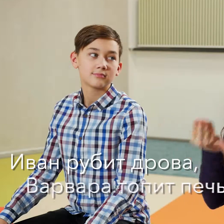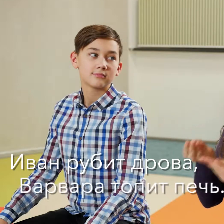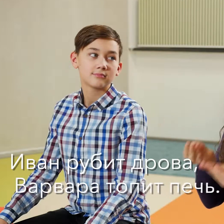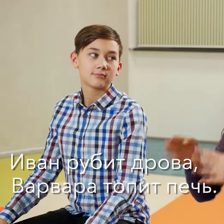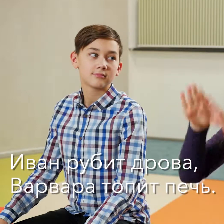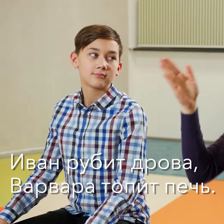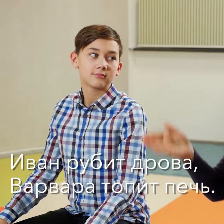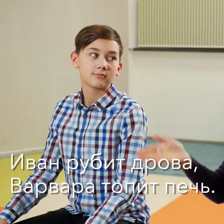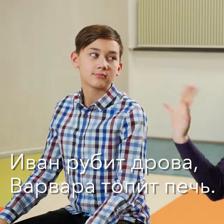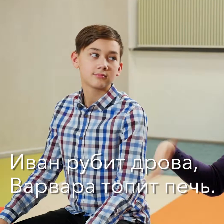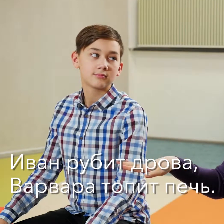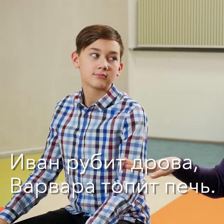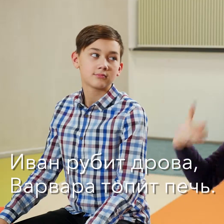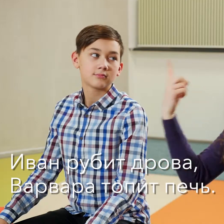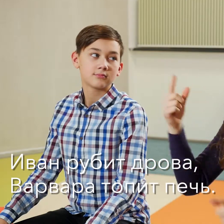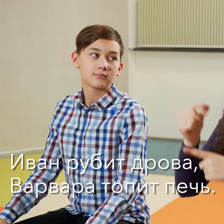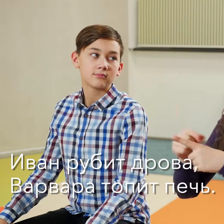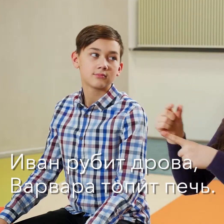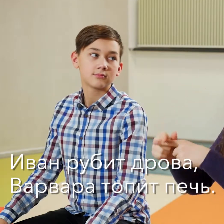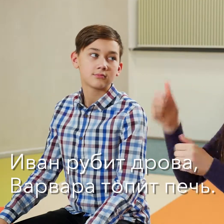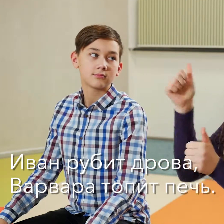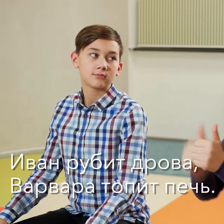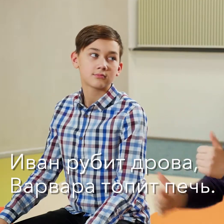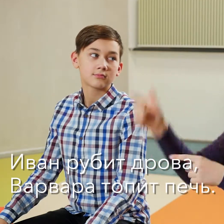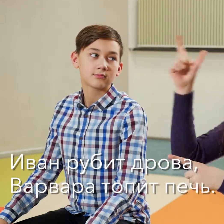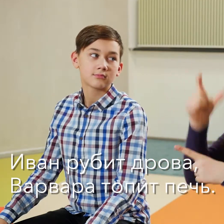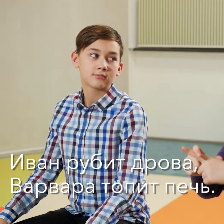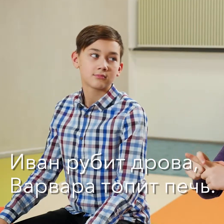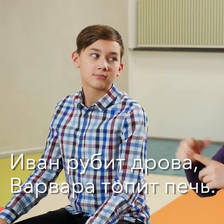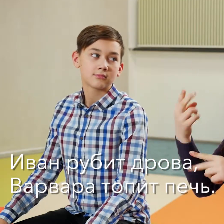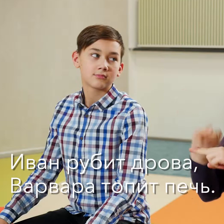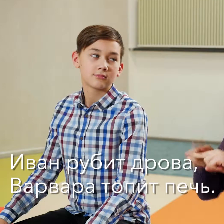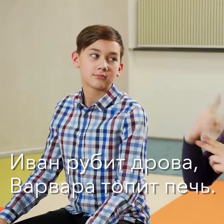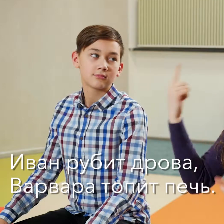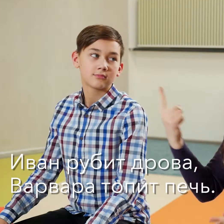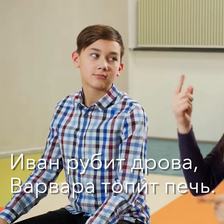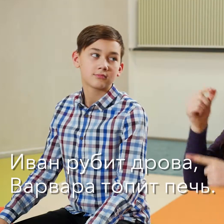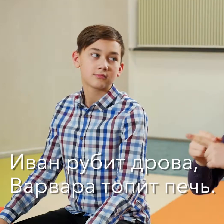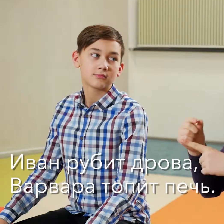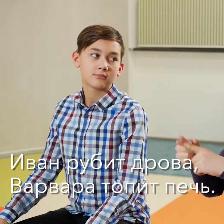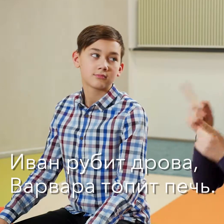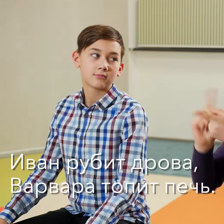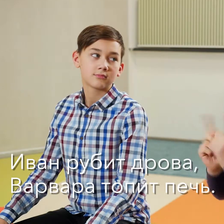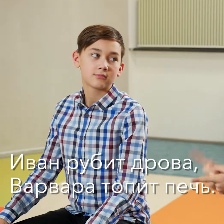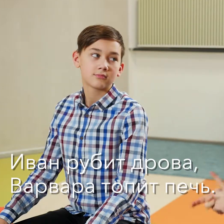топит печь. Всё. Первые буквы каждого слова. Это первые буквы падежей.